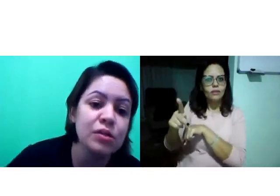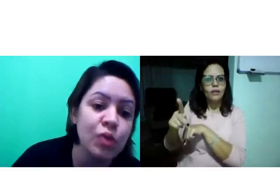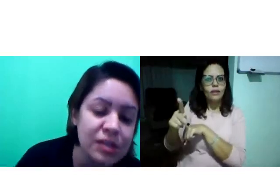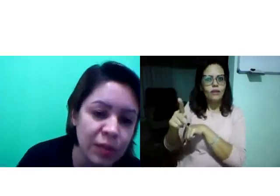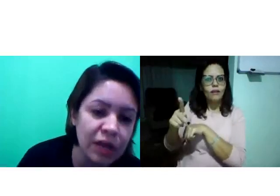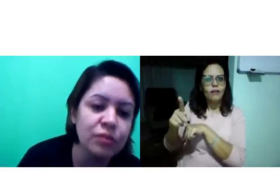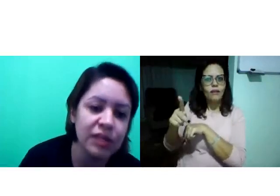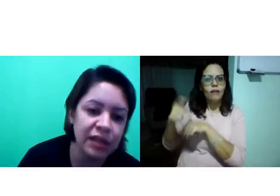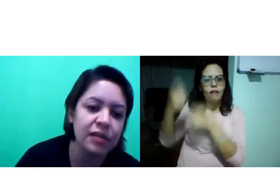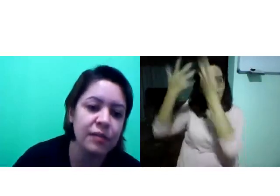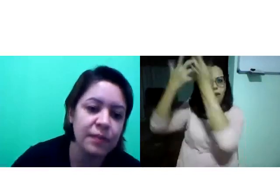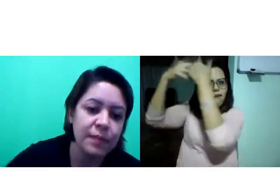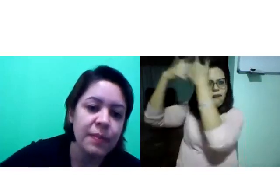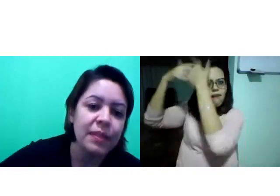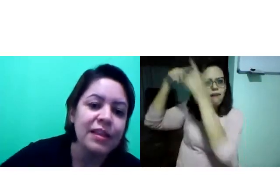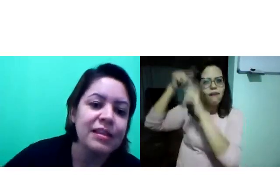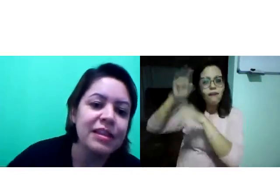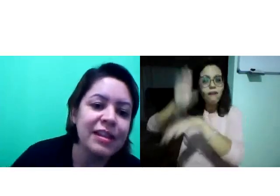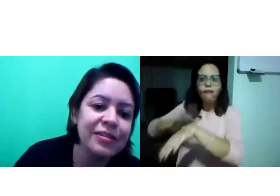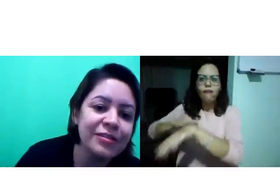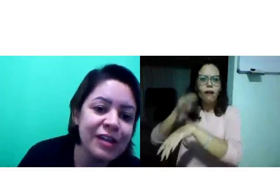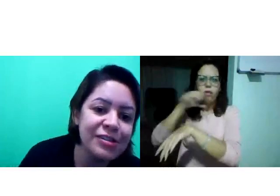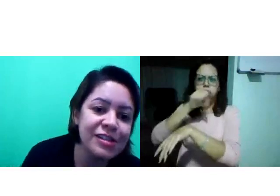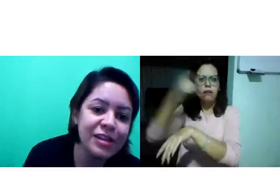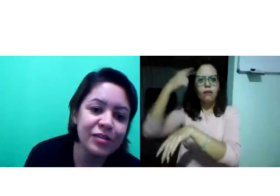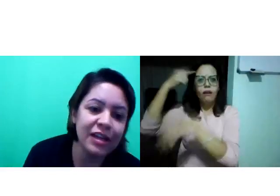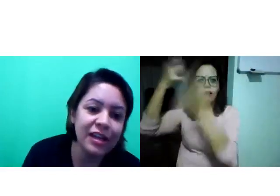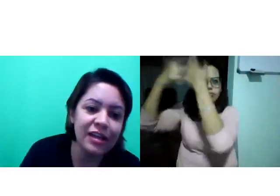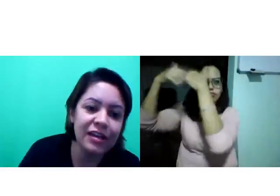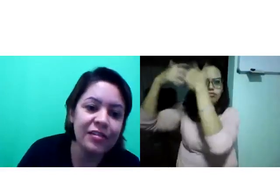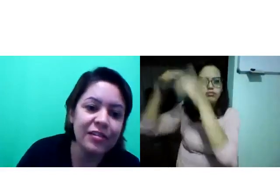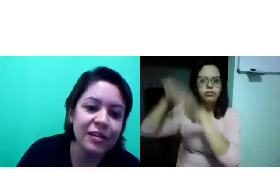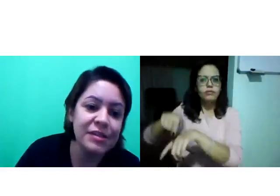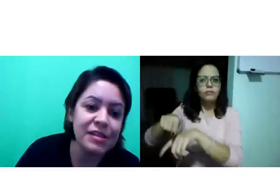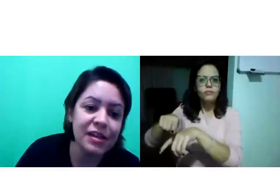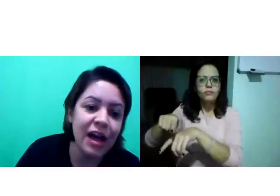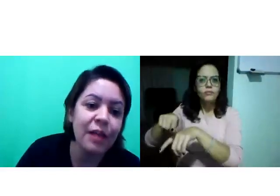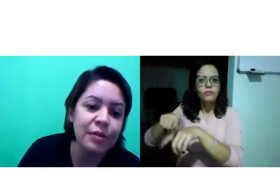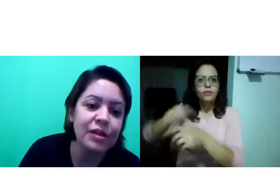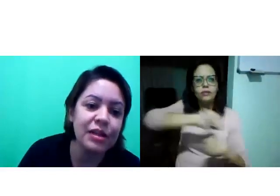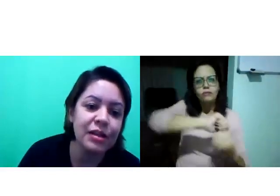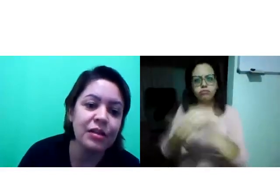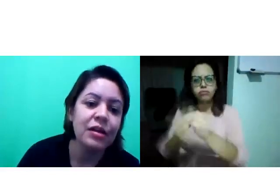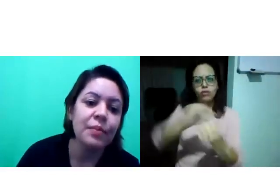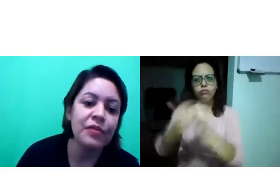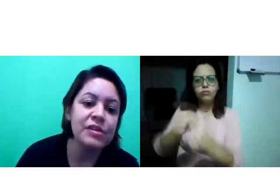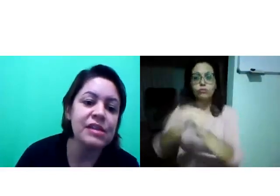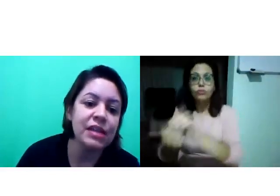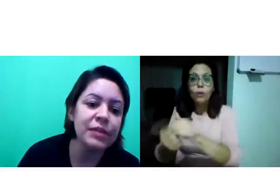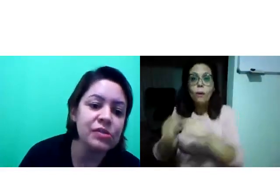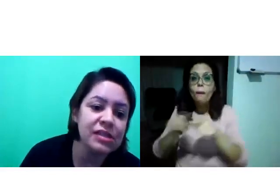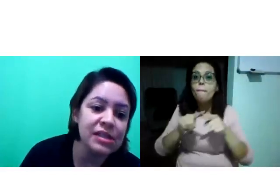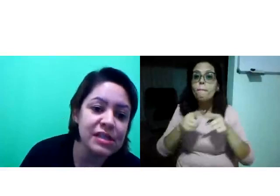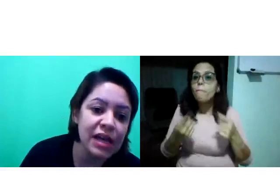experiência, do conhecimento dele, do raciocínio dele, que precisa ser rápido ali para